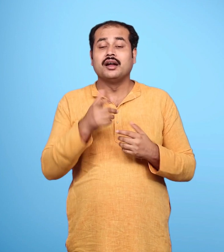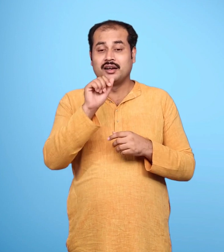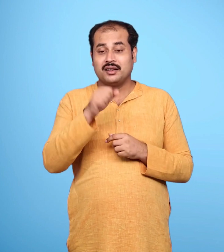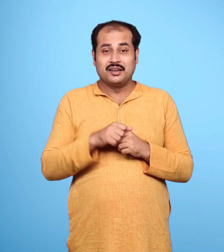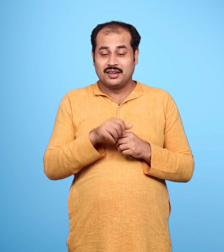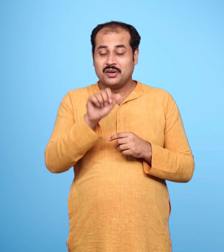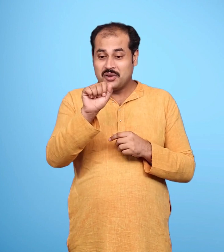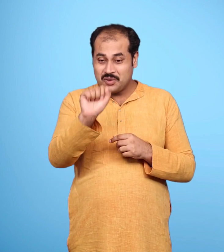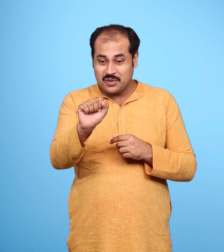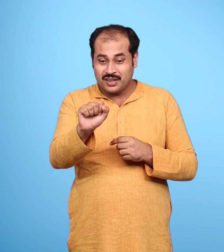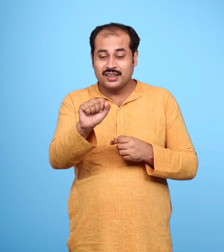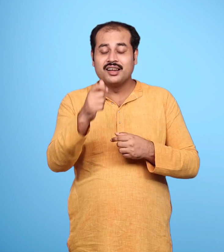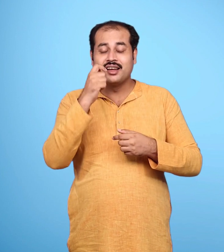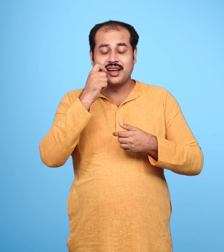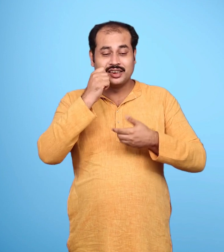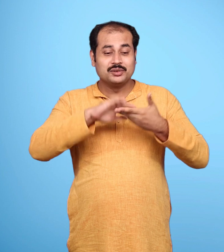तुम्हारा राम यहां कभी नहीं पहुँच सकता